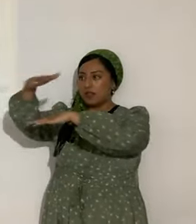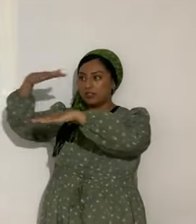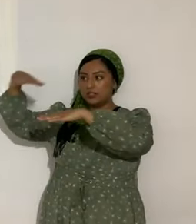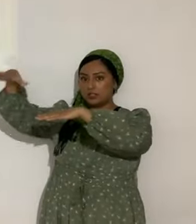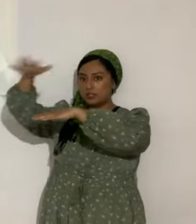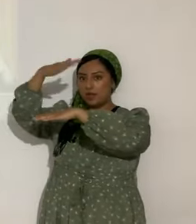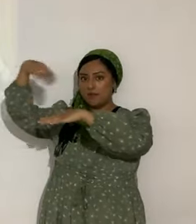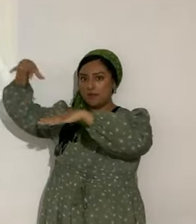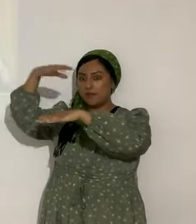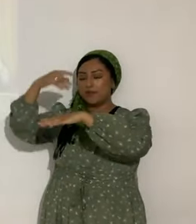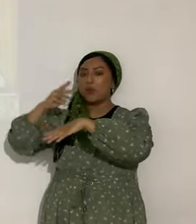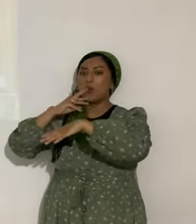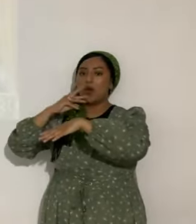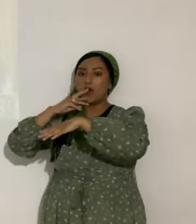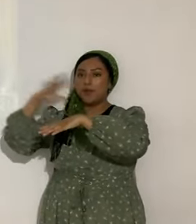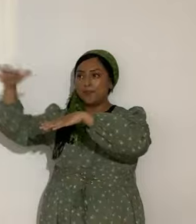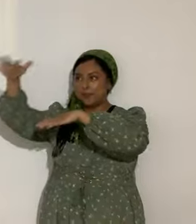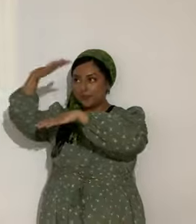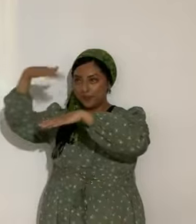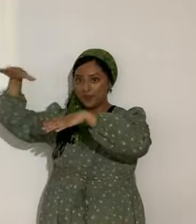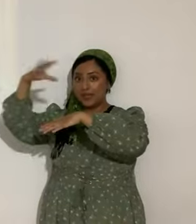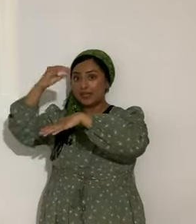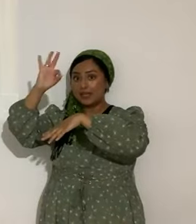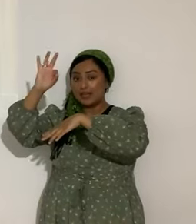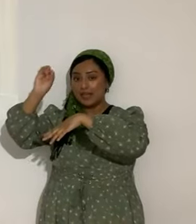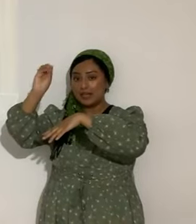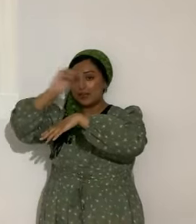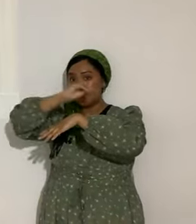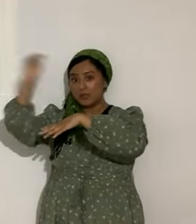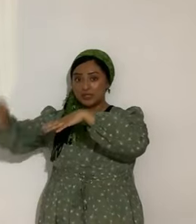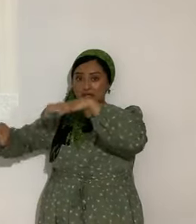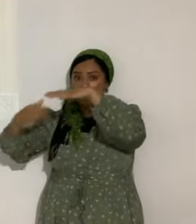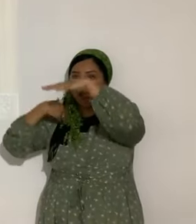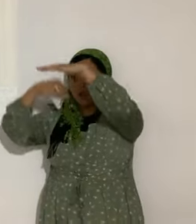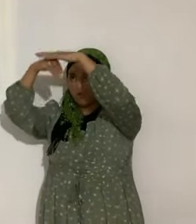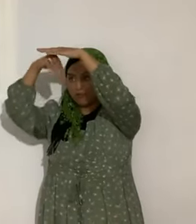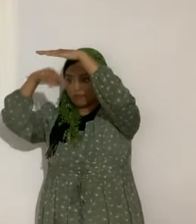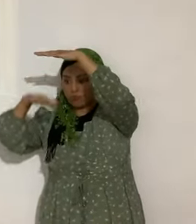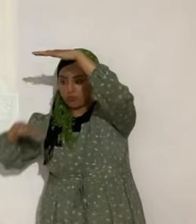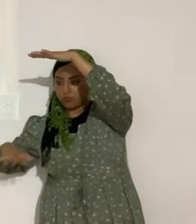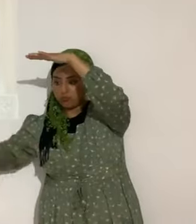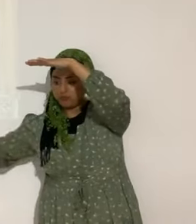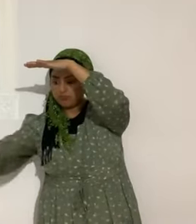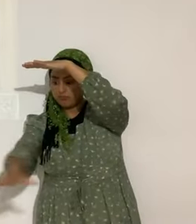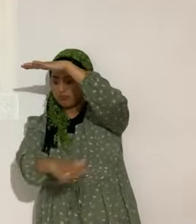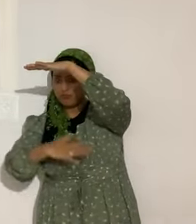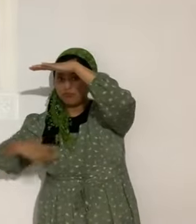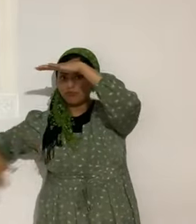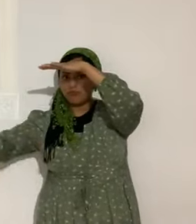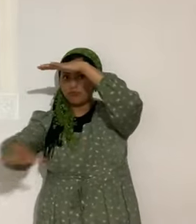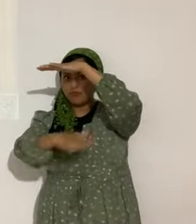agua. En este caso el mar. Y el 90% se encuentra por abajo del agua.